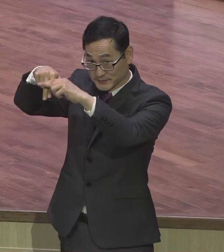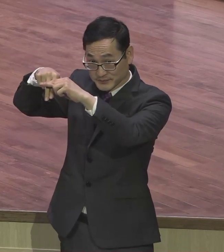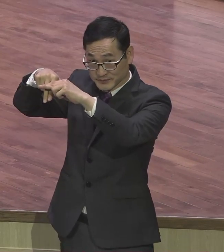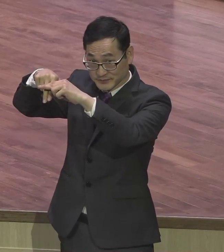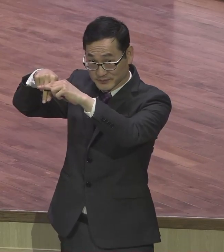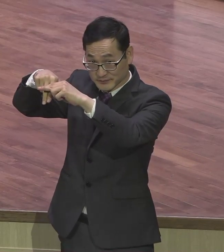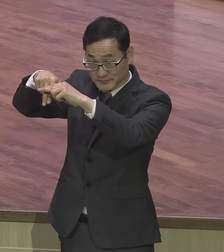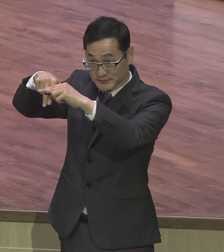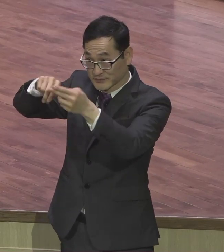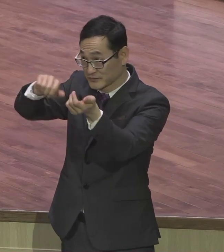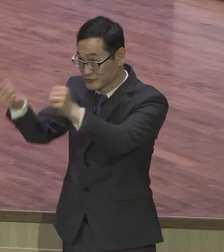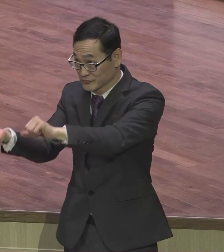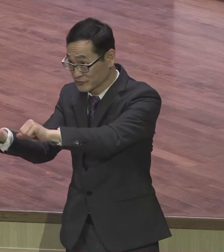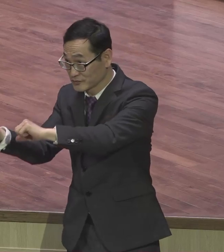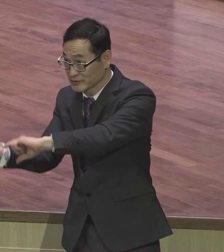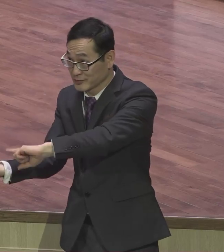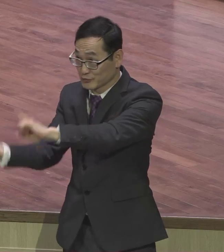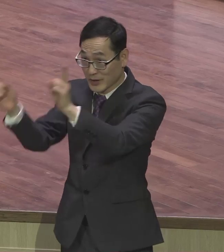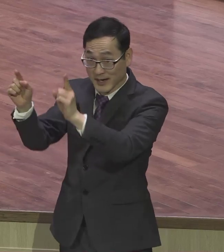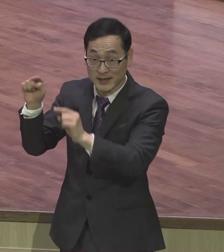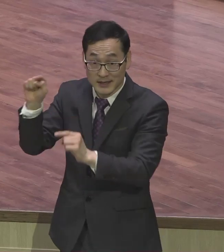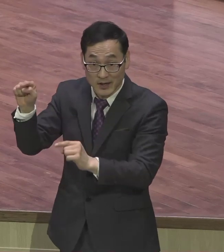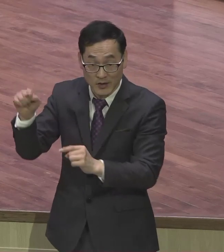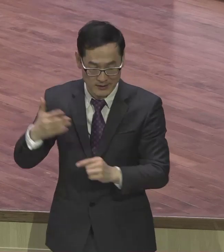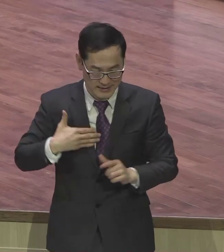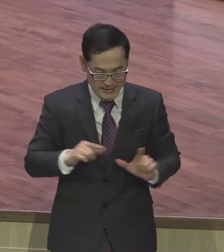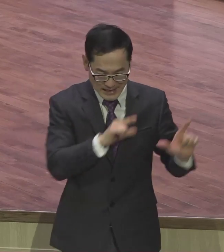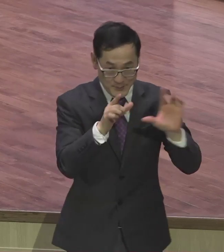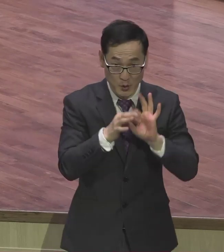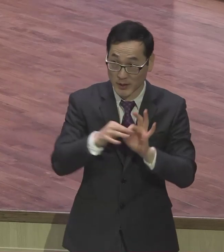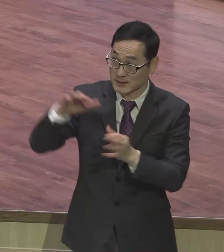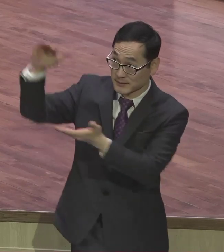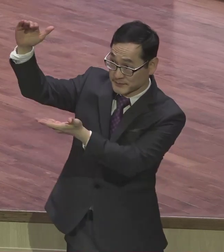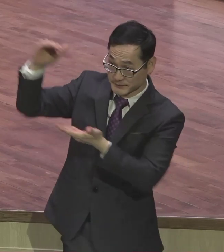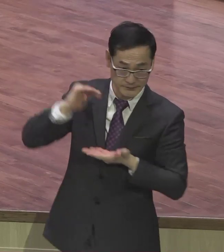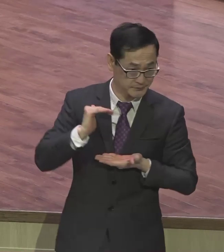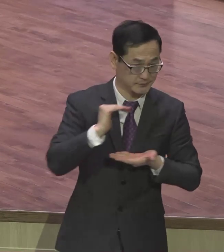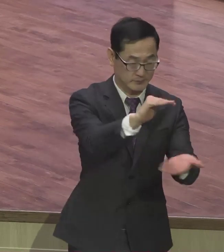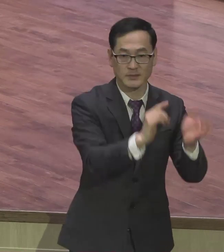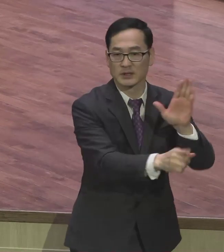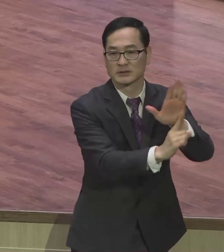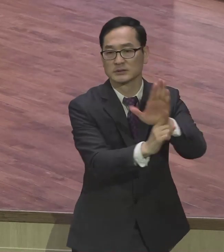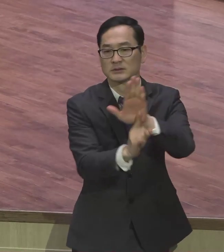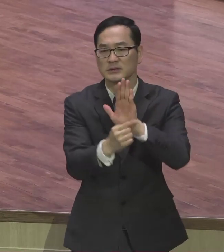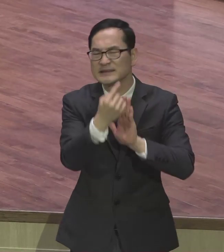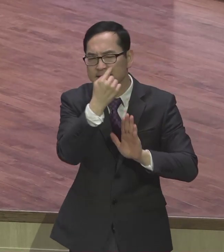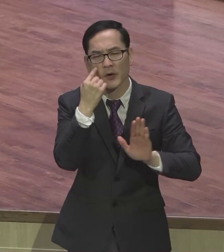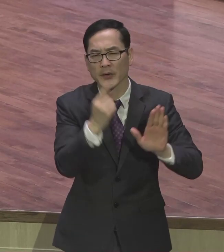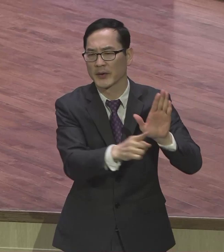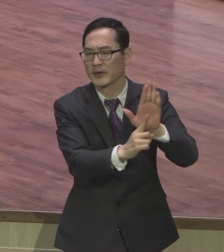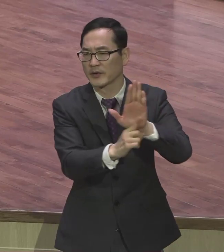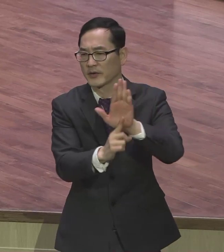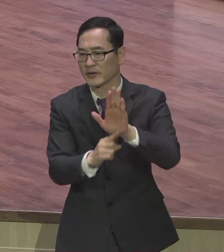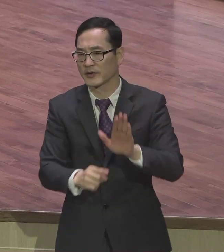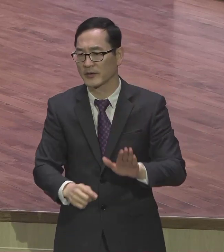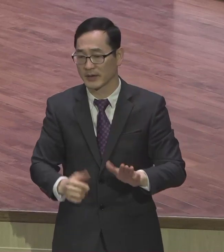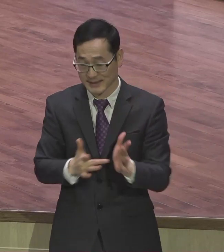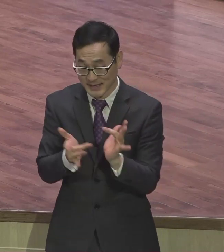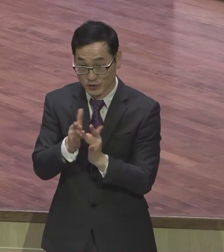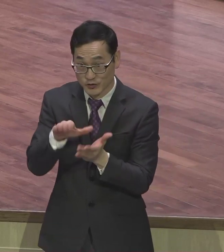정명해 보이라는 것입니다 우리 삶을 통해서 예수의 십자가와 부활을 우리 삶을 통해 정명해 보이라